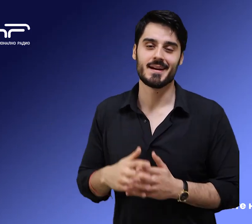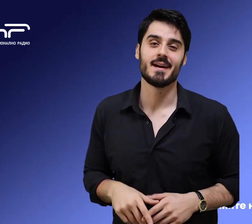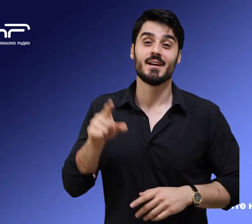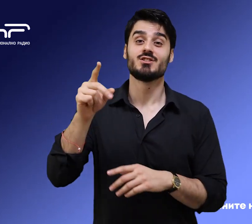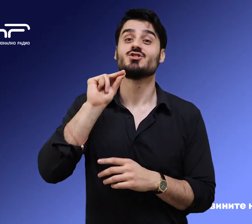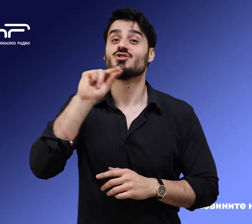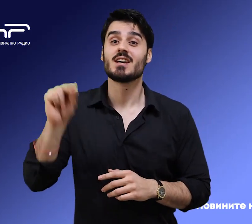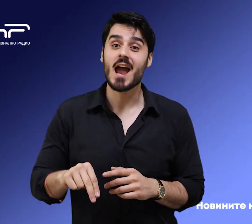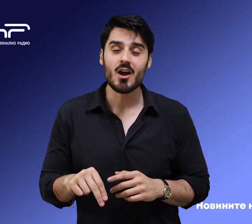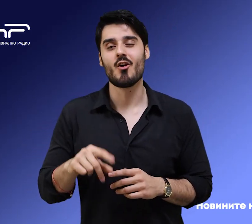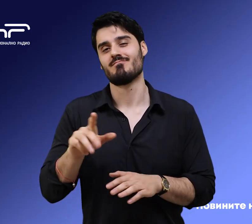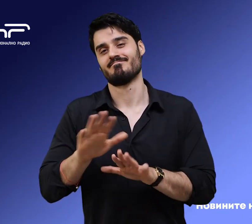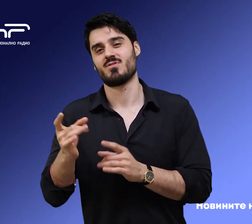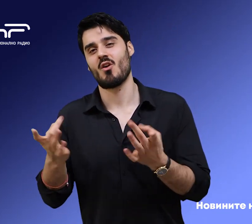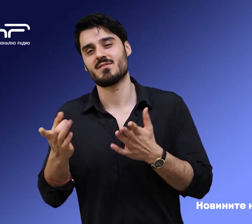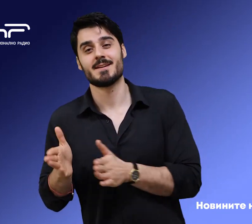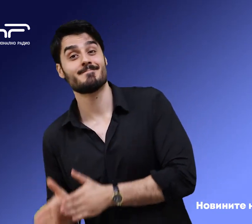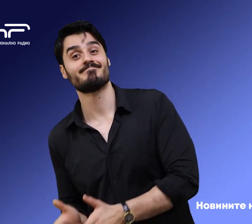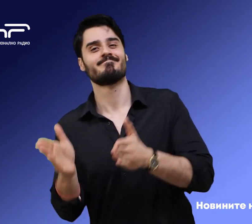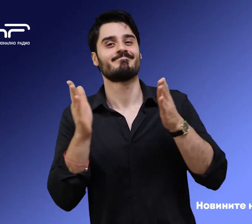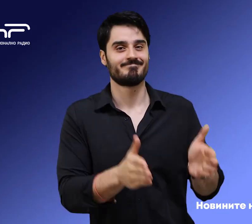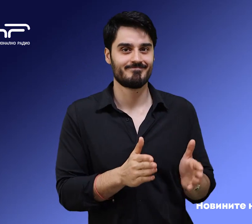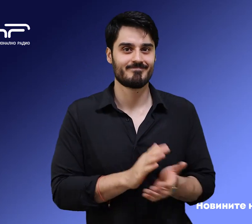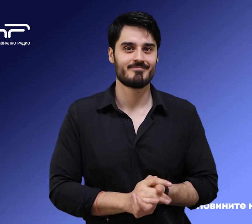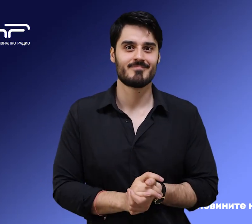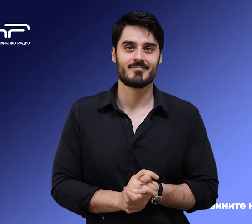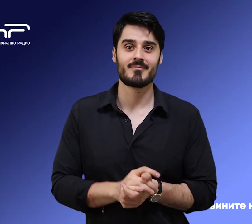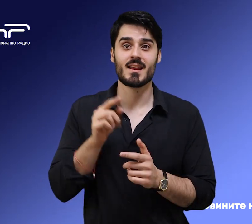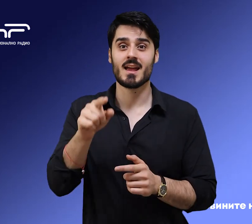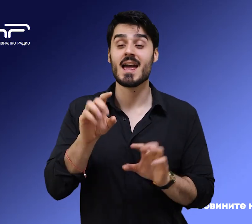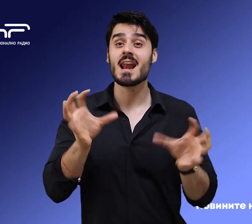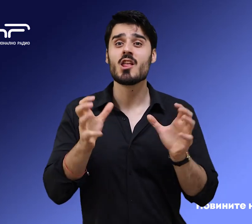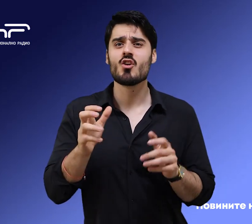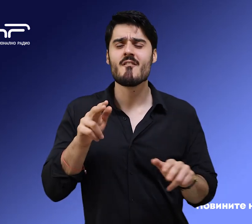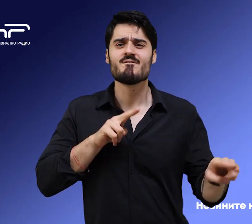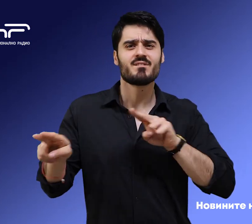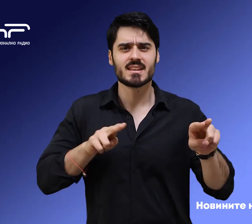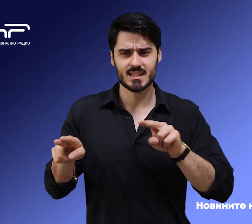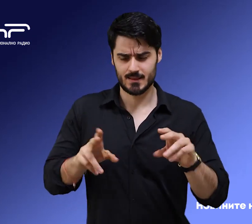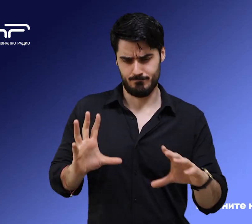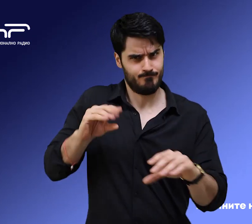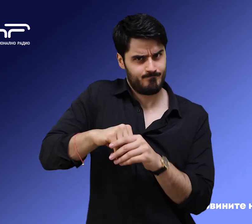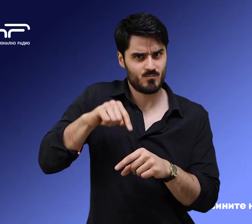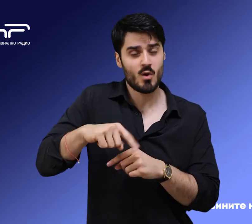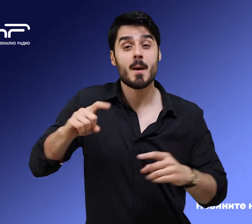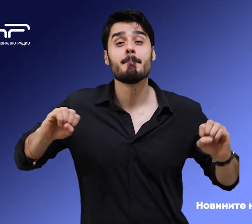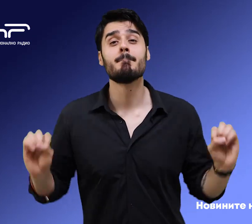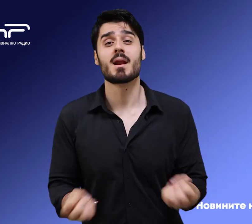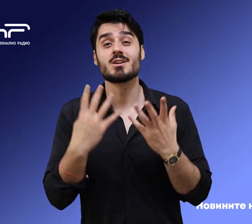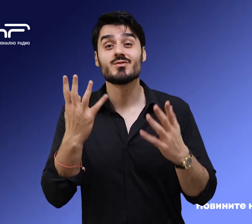Чикаго Елена Цанева. Радио Видин, което е част от системата на Българското национално радио, празнува днес 14